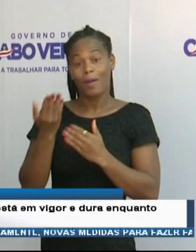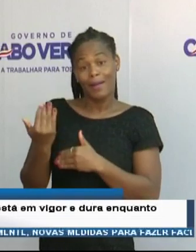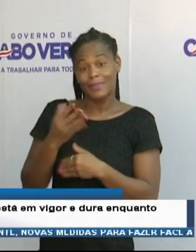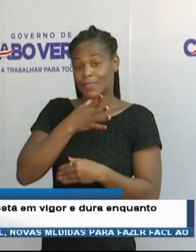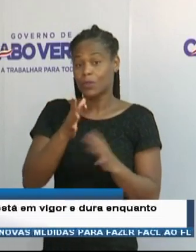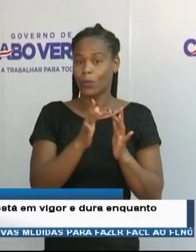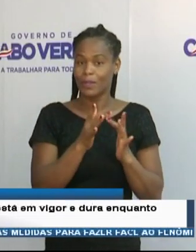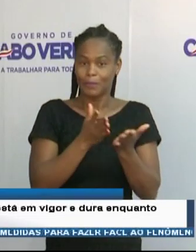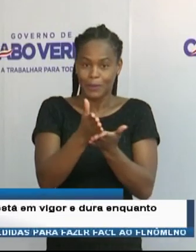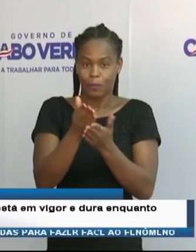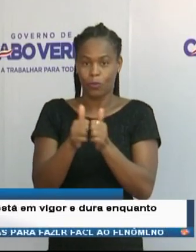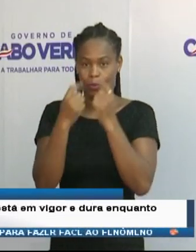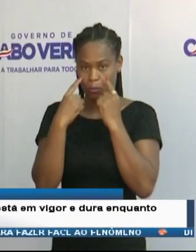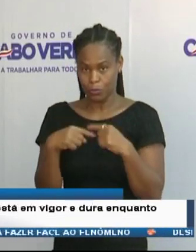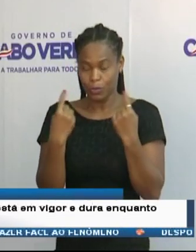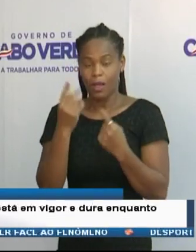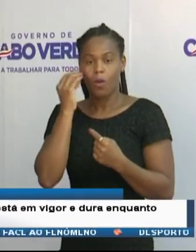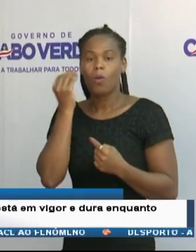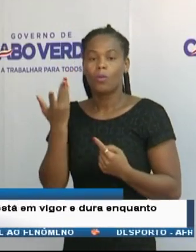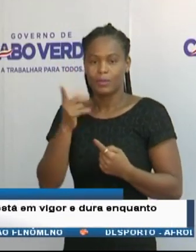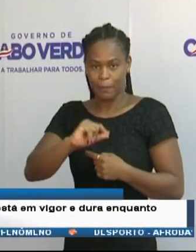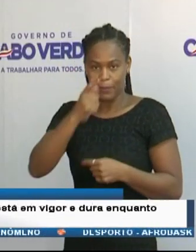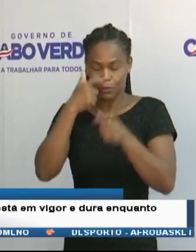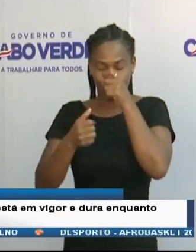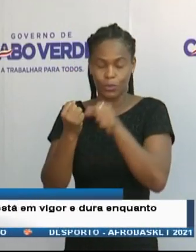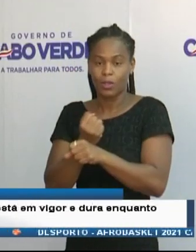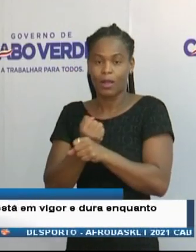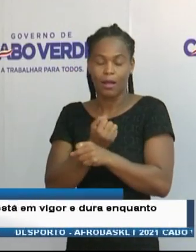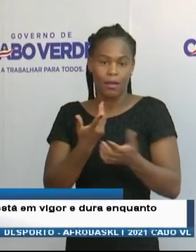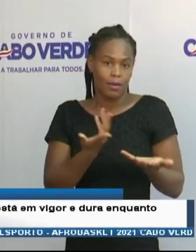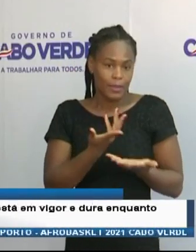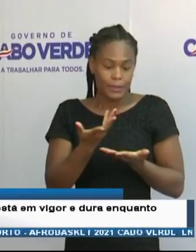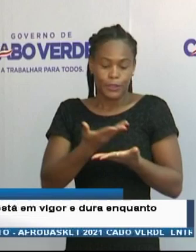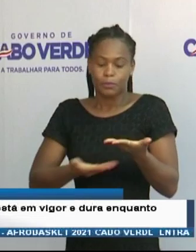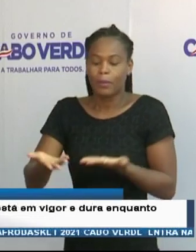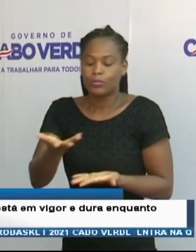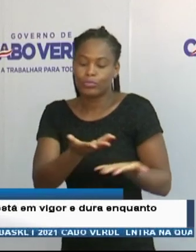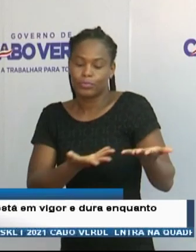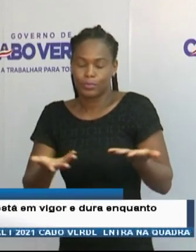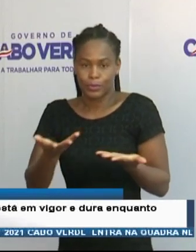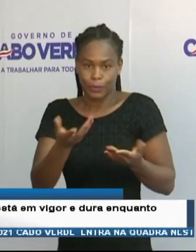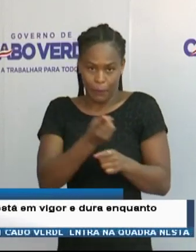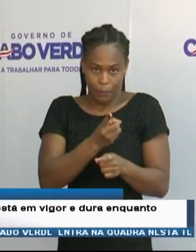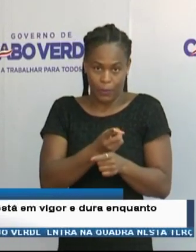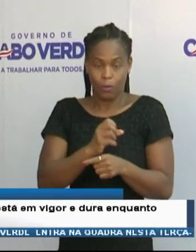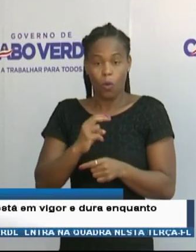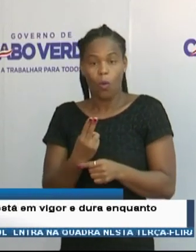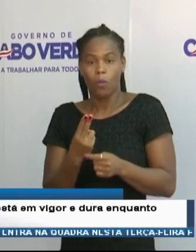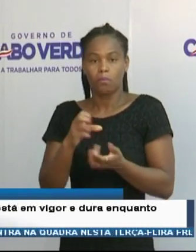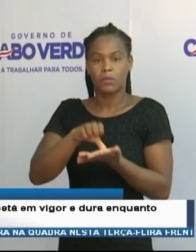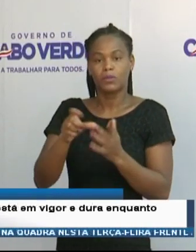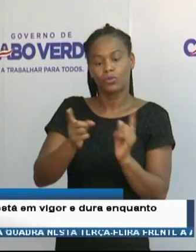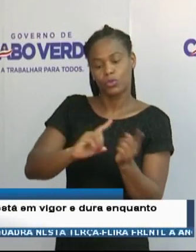ou que tenham contato direto com o público, assim como aos trabalhadores que com eles partilham espaços de uso comum e meios de